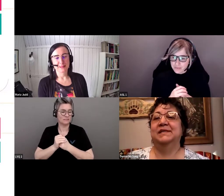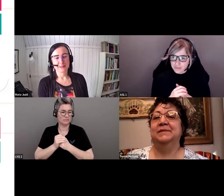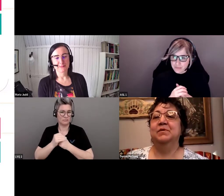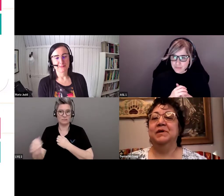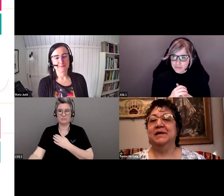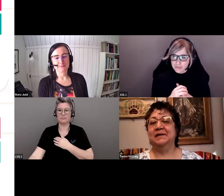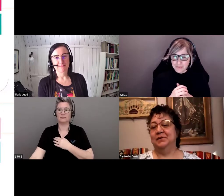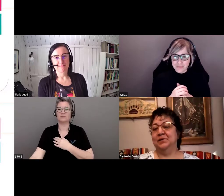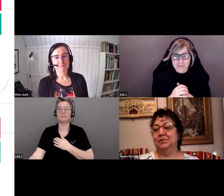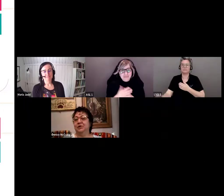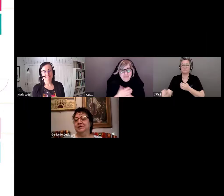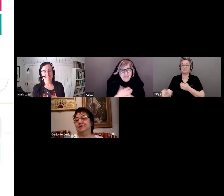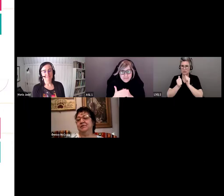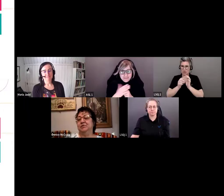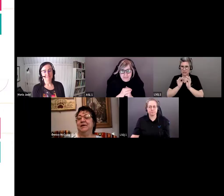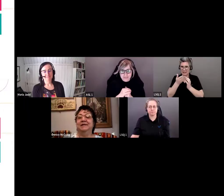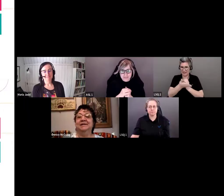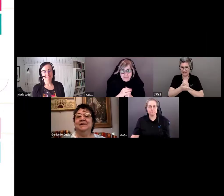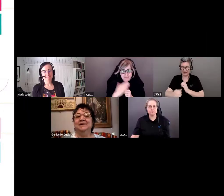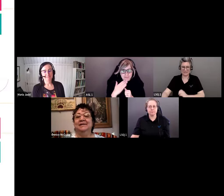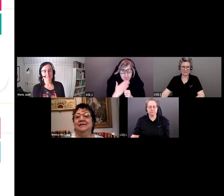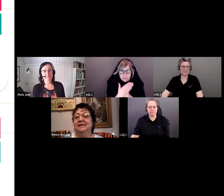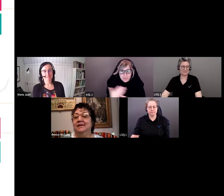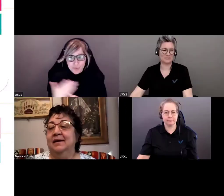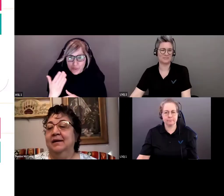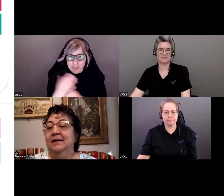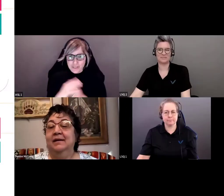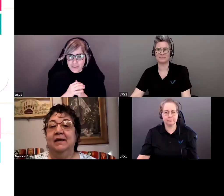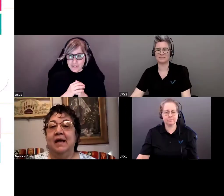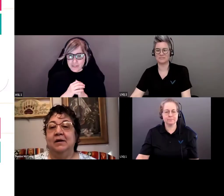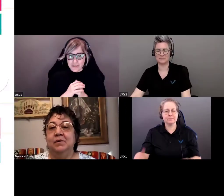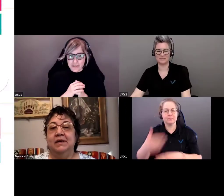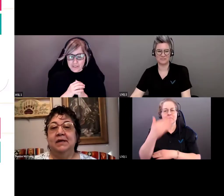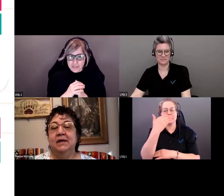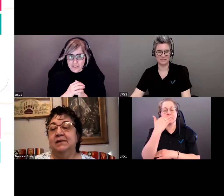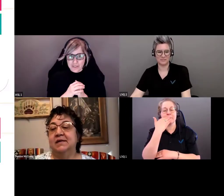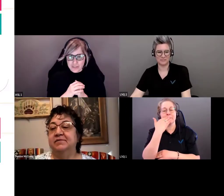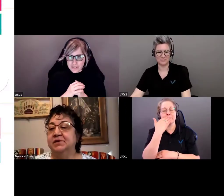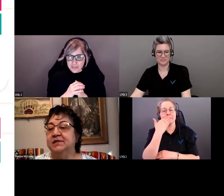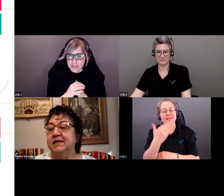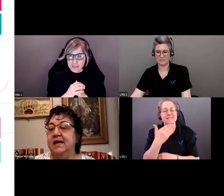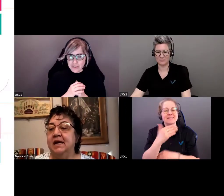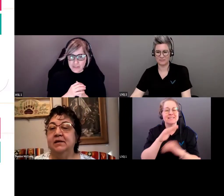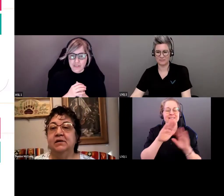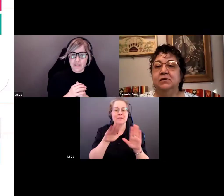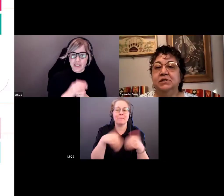Merci, Maria. Bonjour à tous.